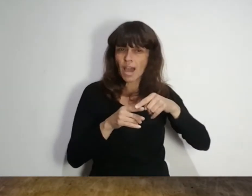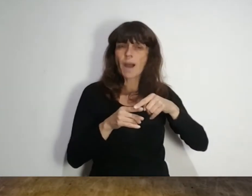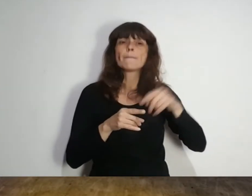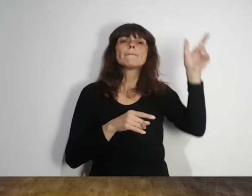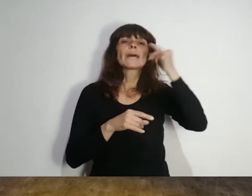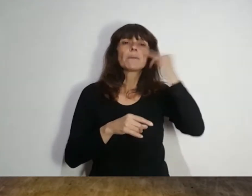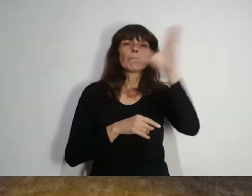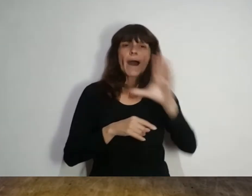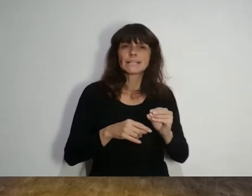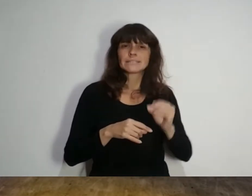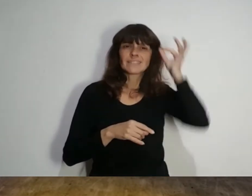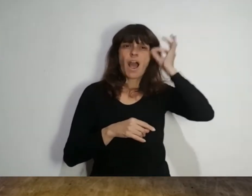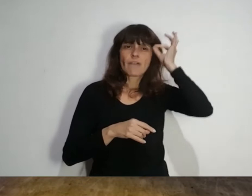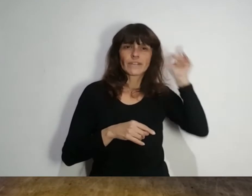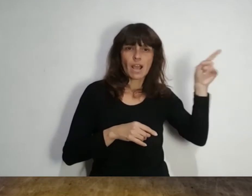países del continente africano.